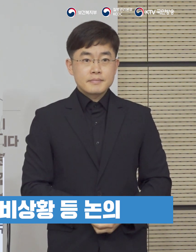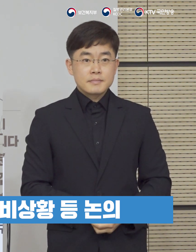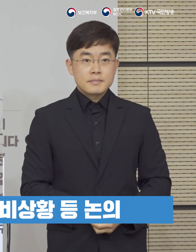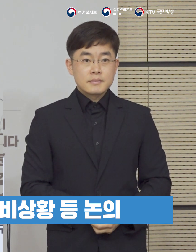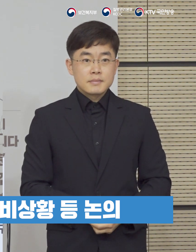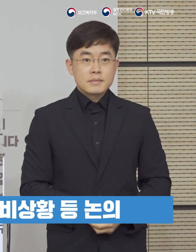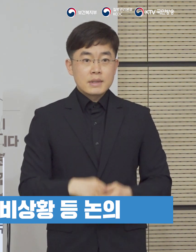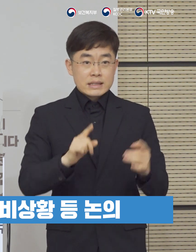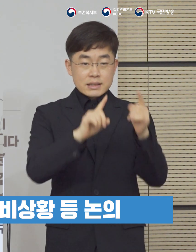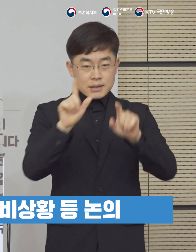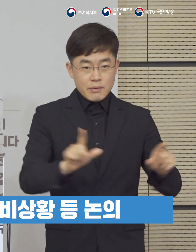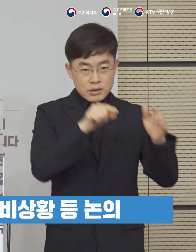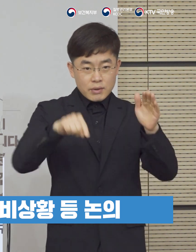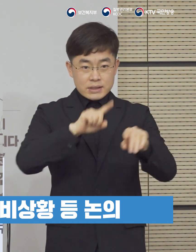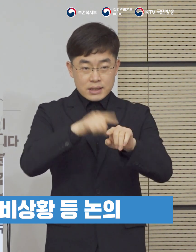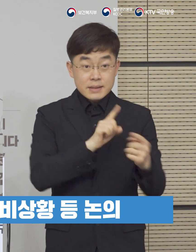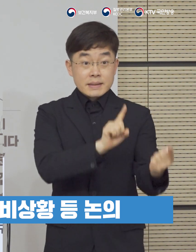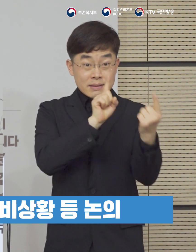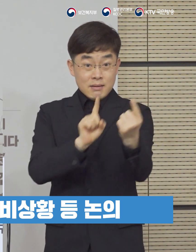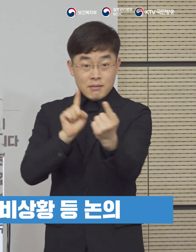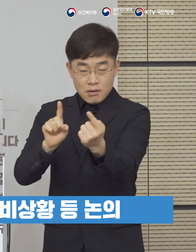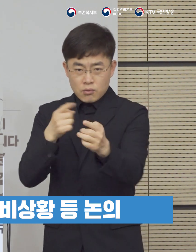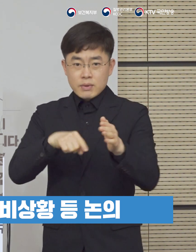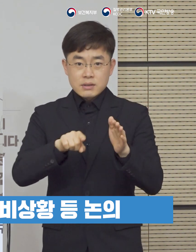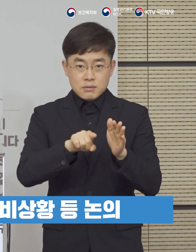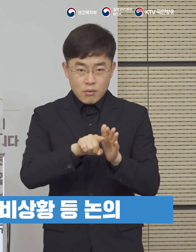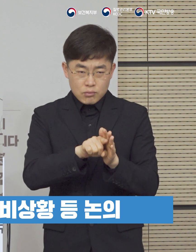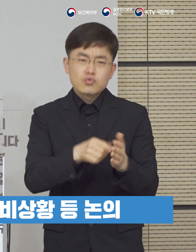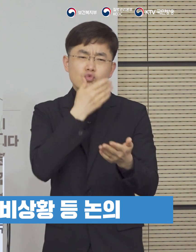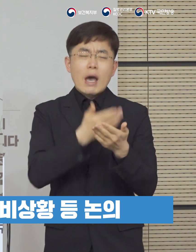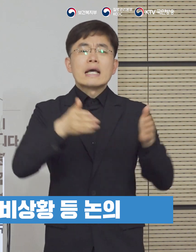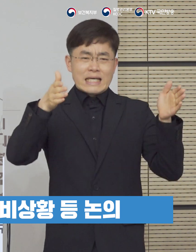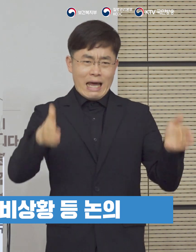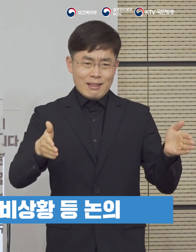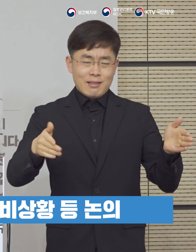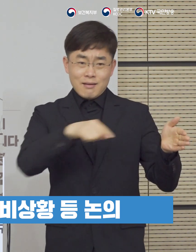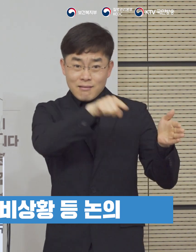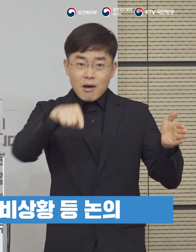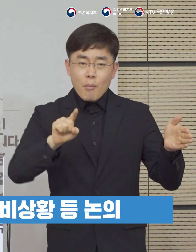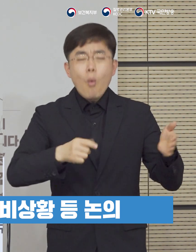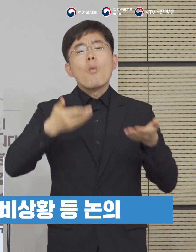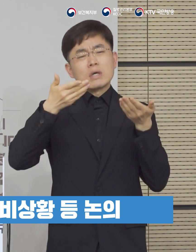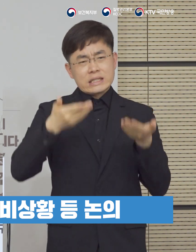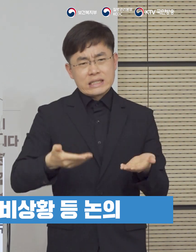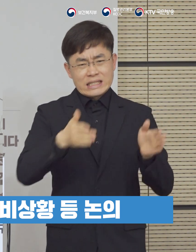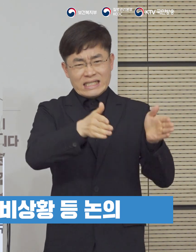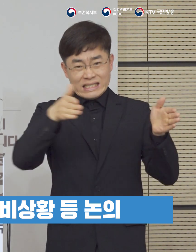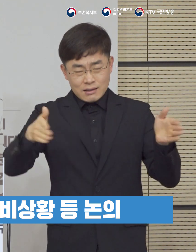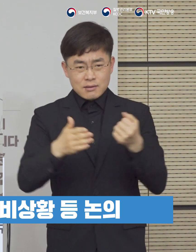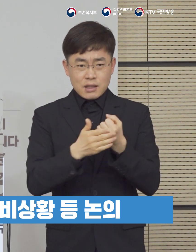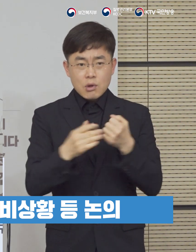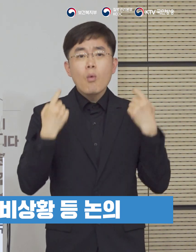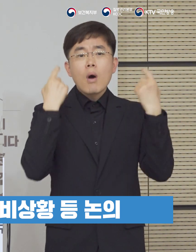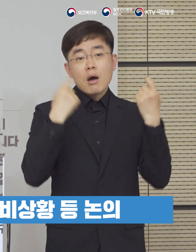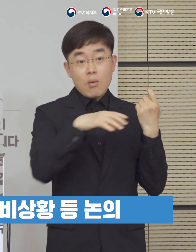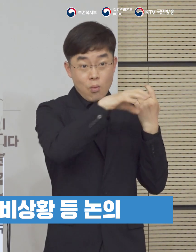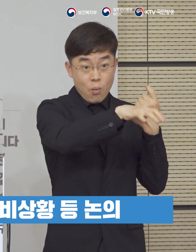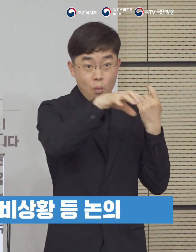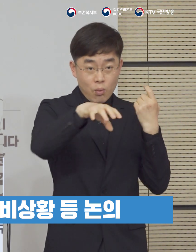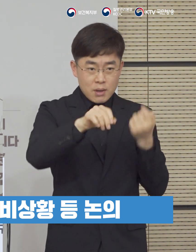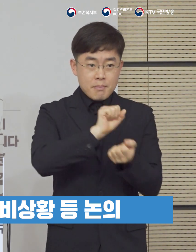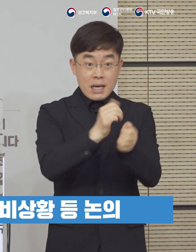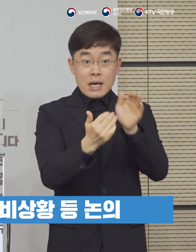생활 속 거리 두기로 이행하는 마지막 고비인 황금 연휴라며 주요 관광지에서